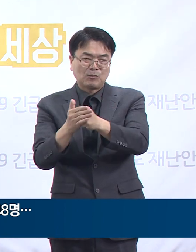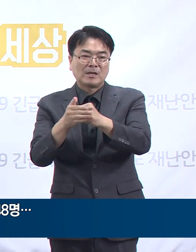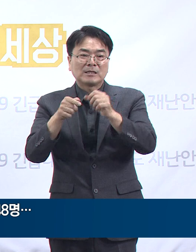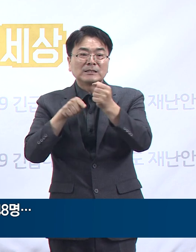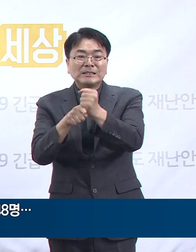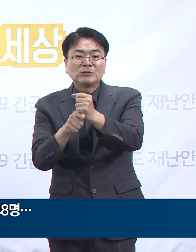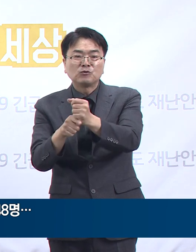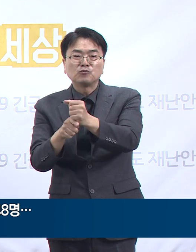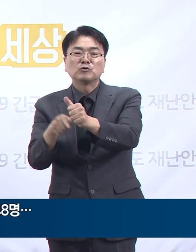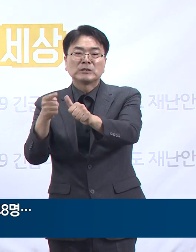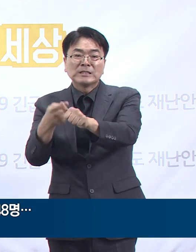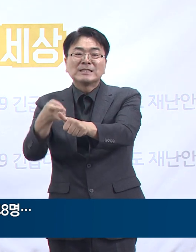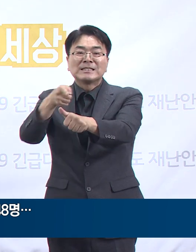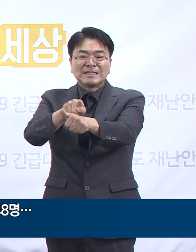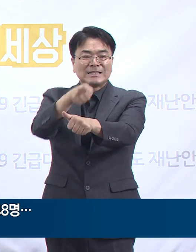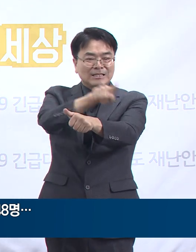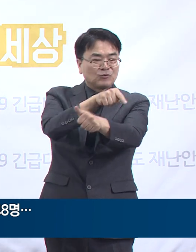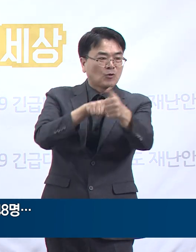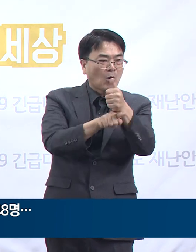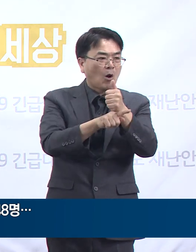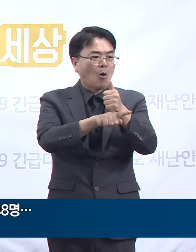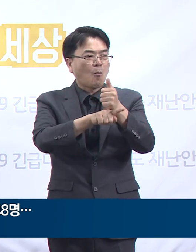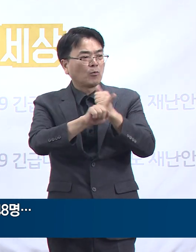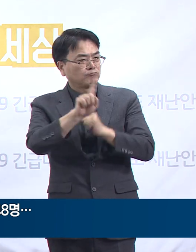실행하고 있는 중임을 알려드립니다.